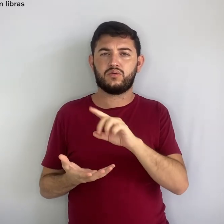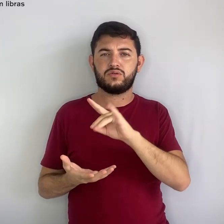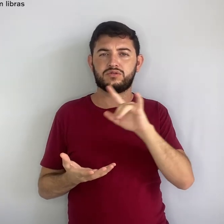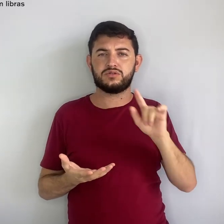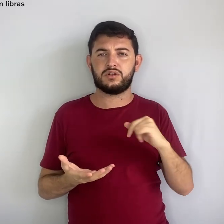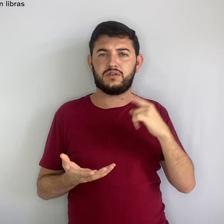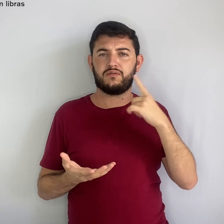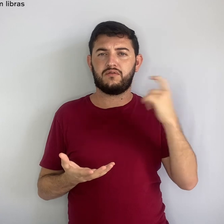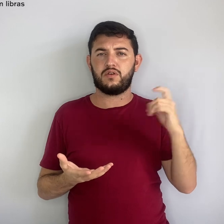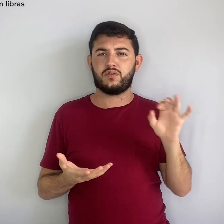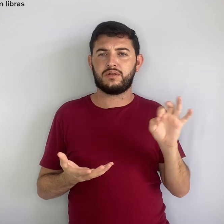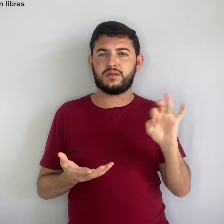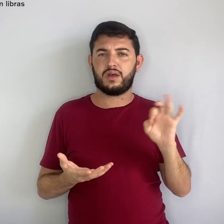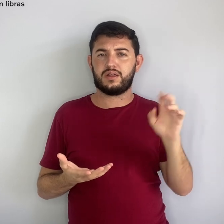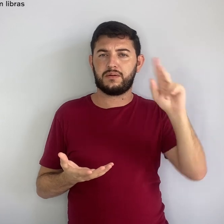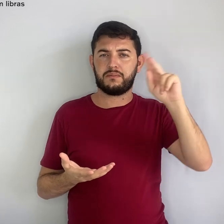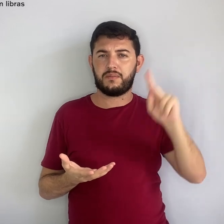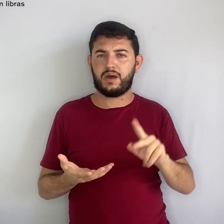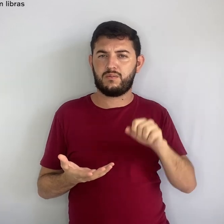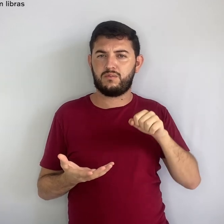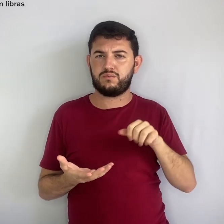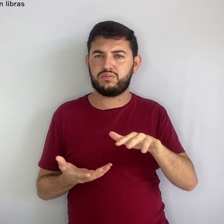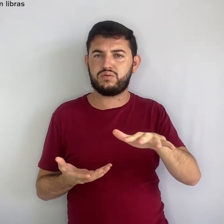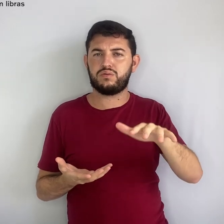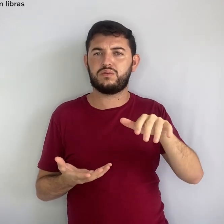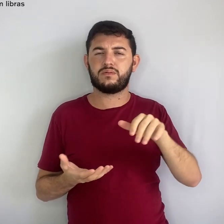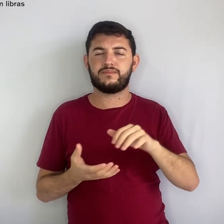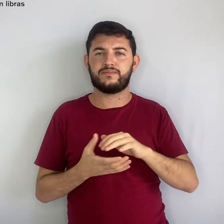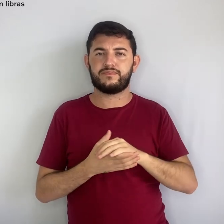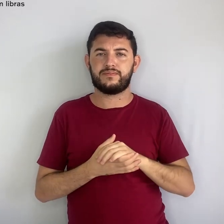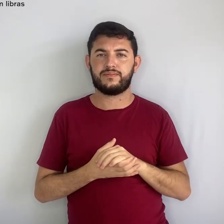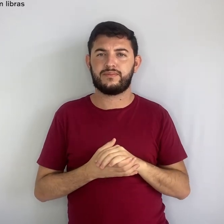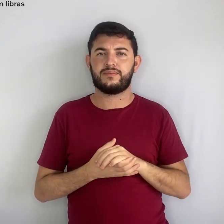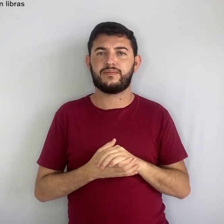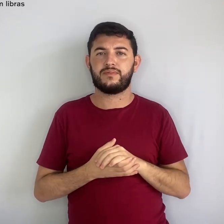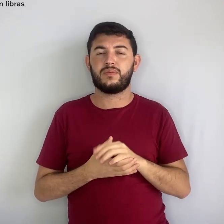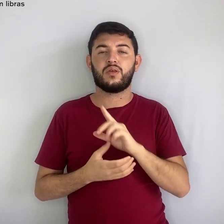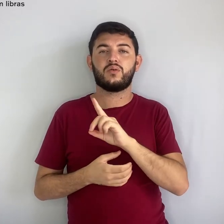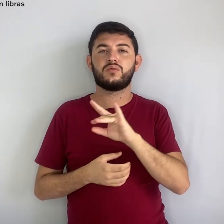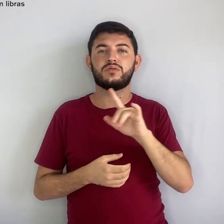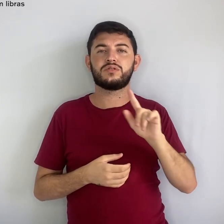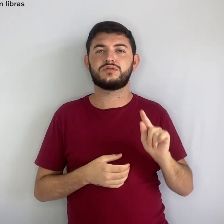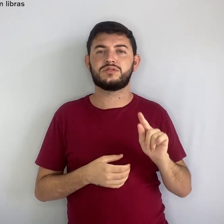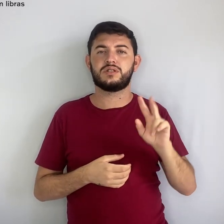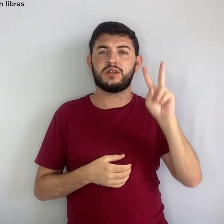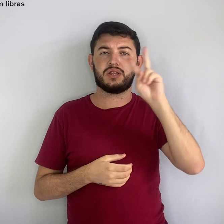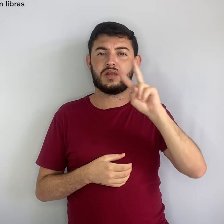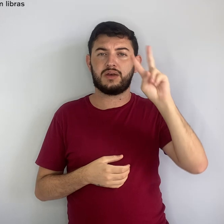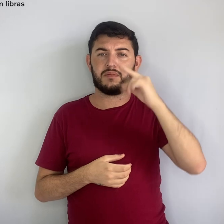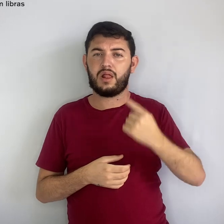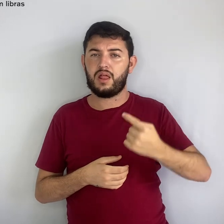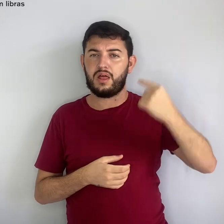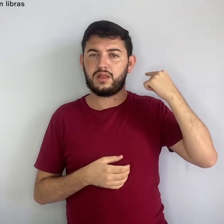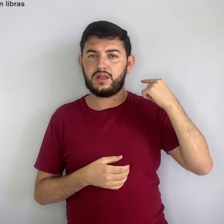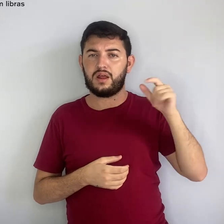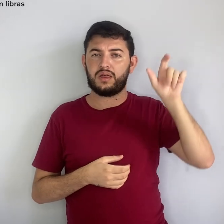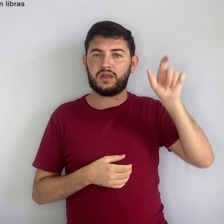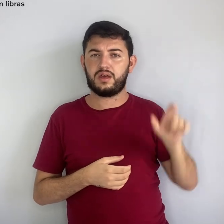e cultura da paz. A data lembra o dia da morte de Mahatma Gandhi, cujo assassinato